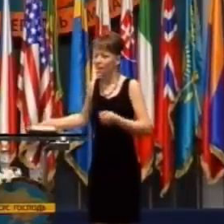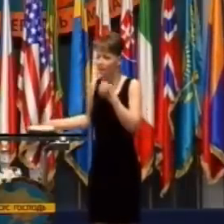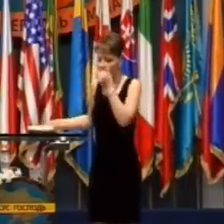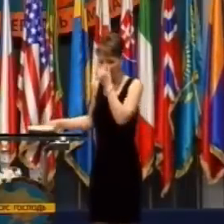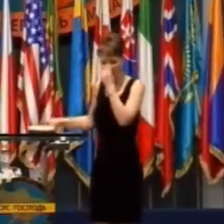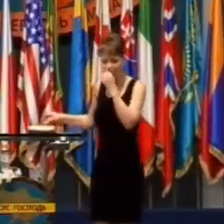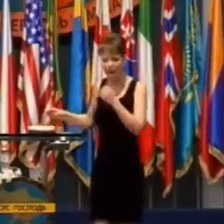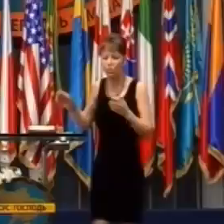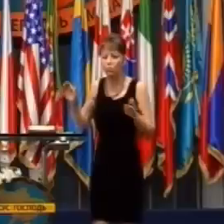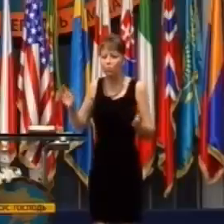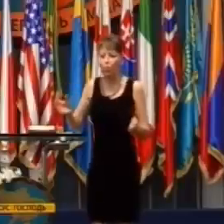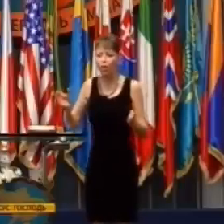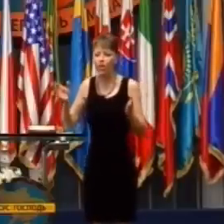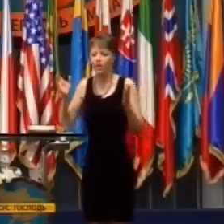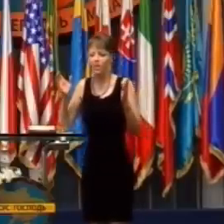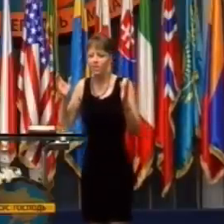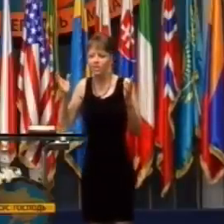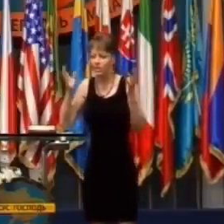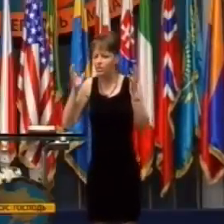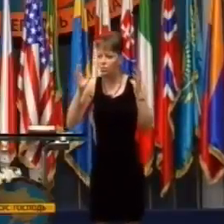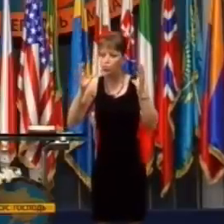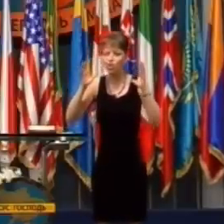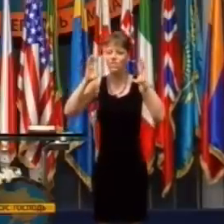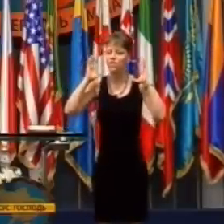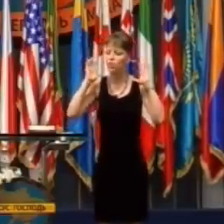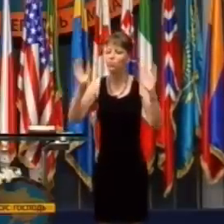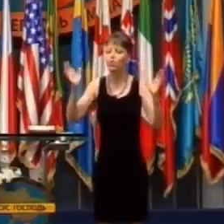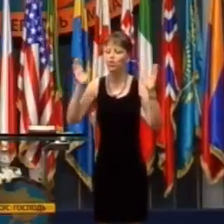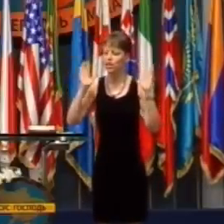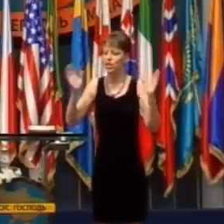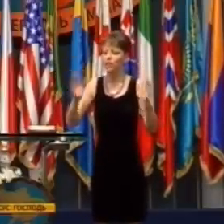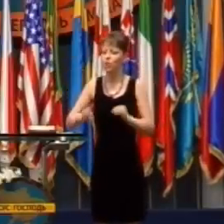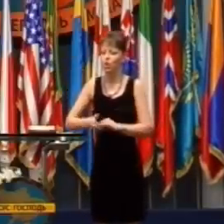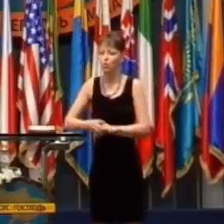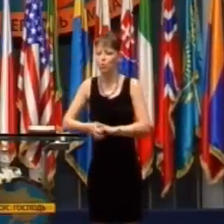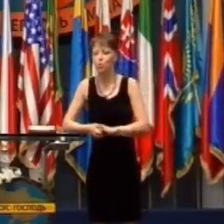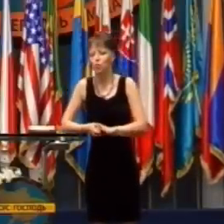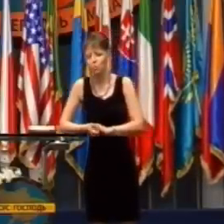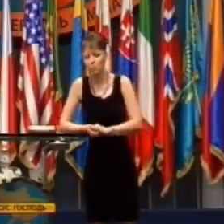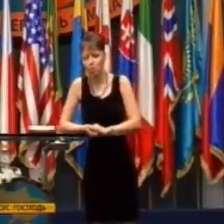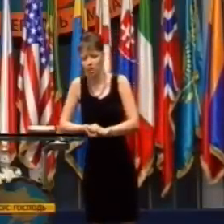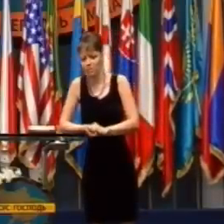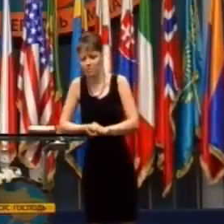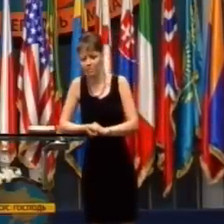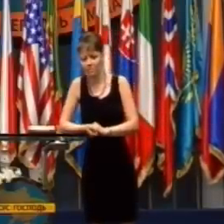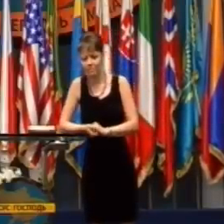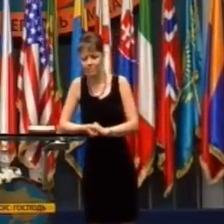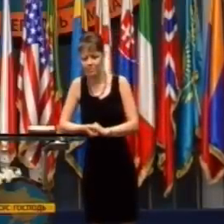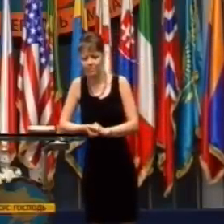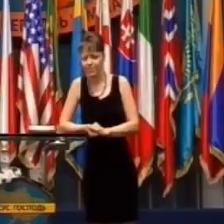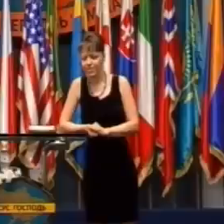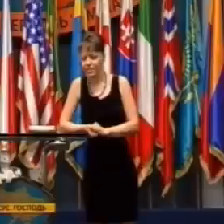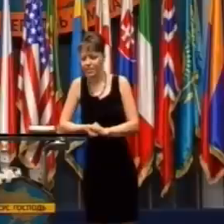ako Boh môže robiť viac, než ho prosíte alebo než rozumiete.